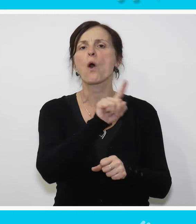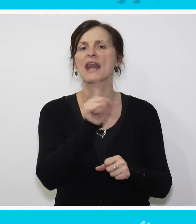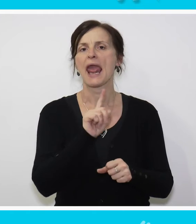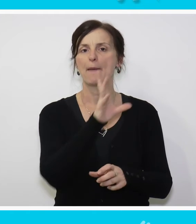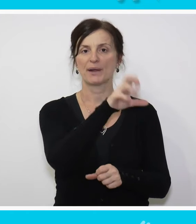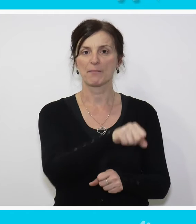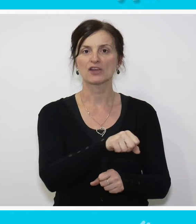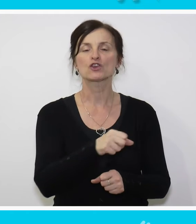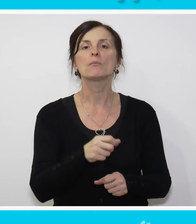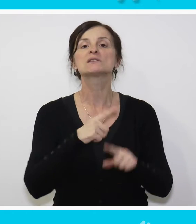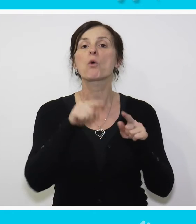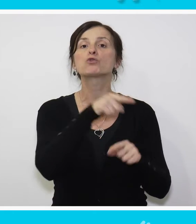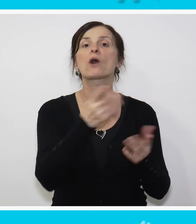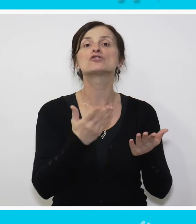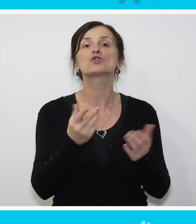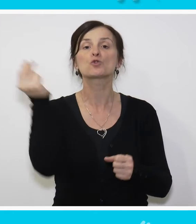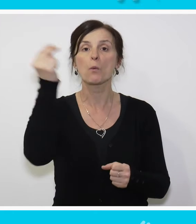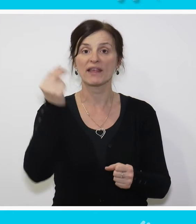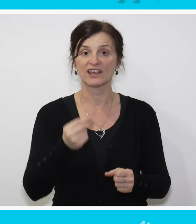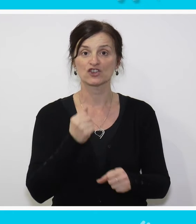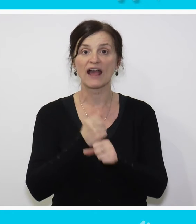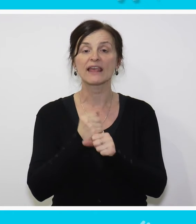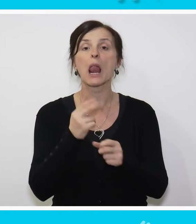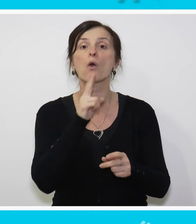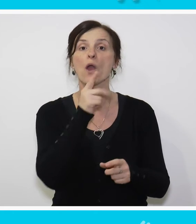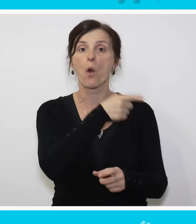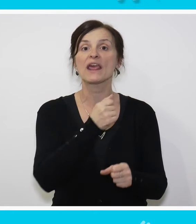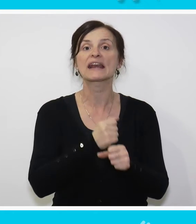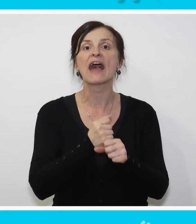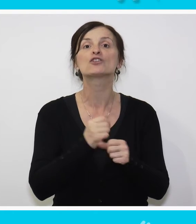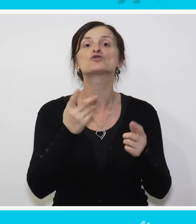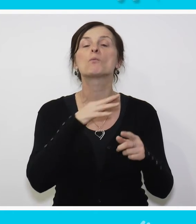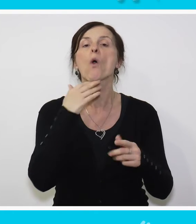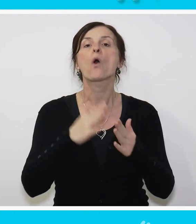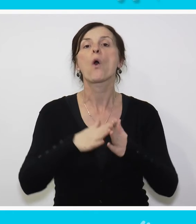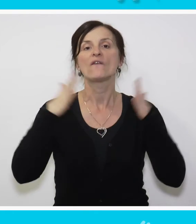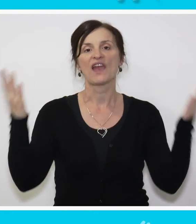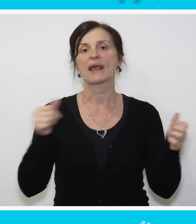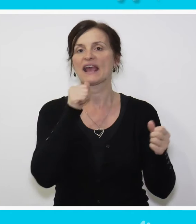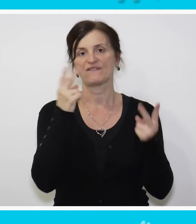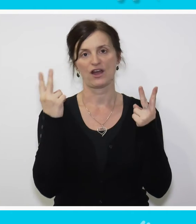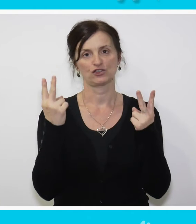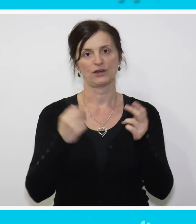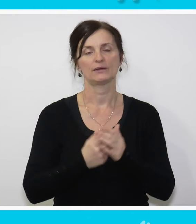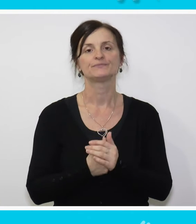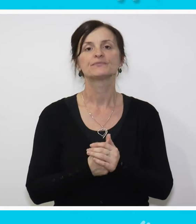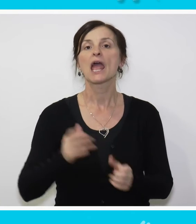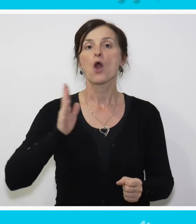ne primećujemo, zato što su umetnička dela kojima se bave tako velika i tako bitna.